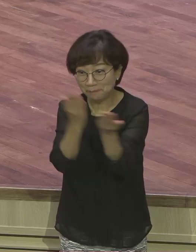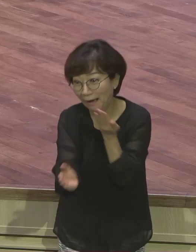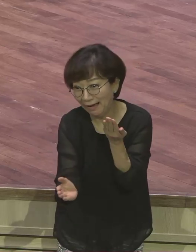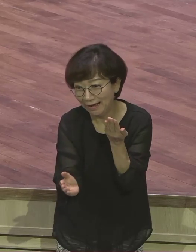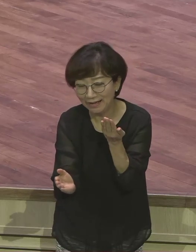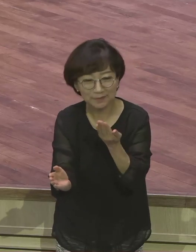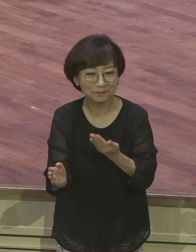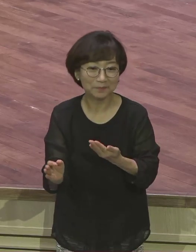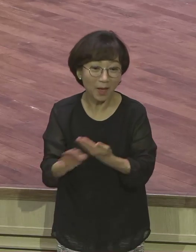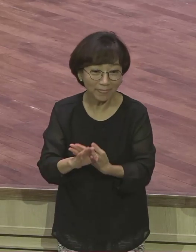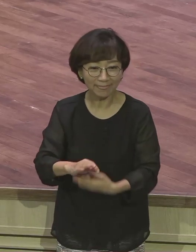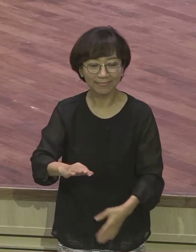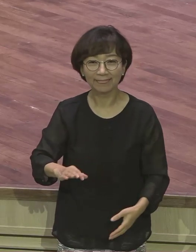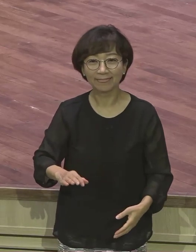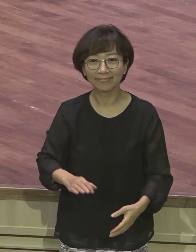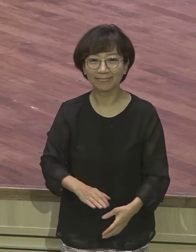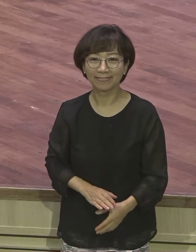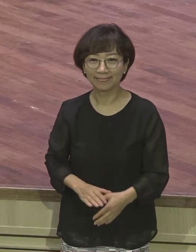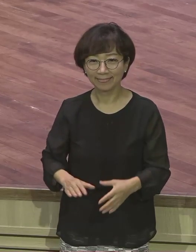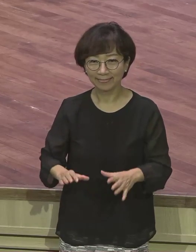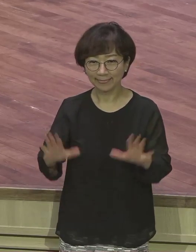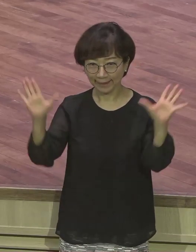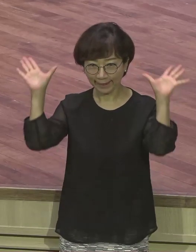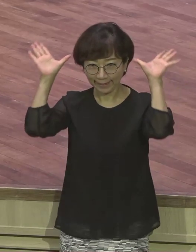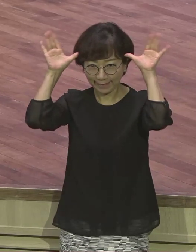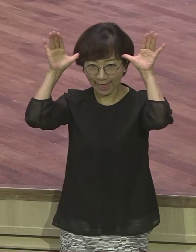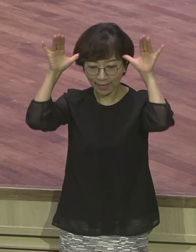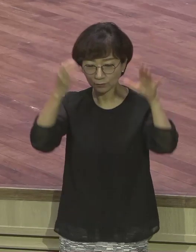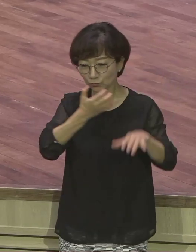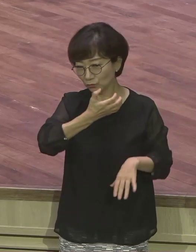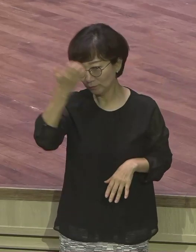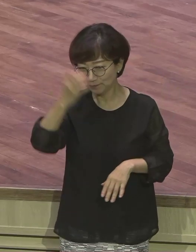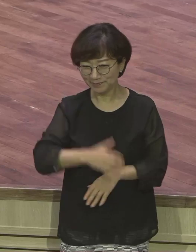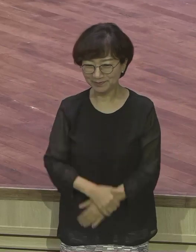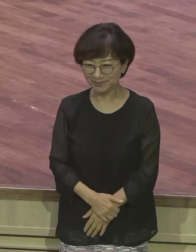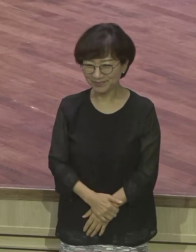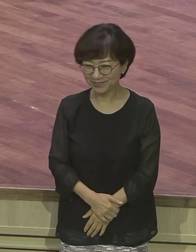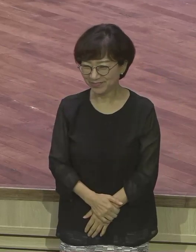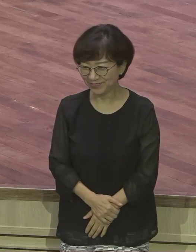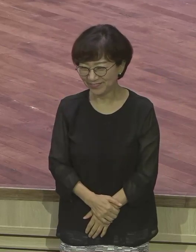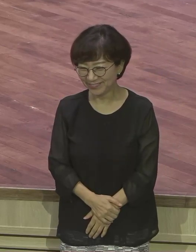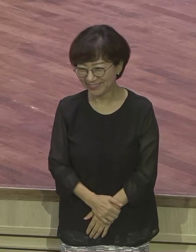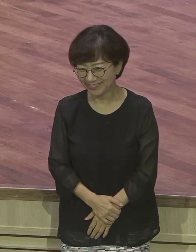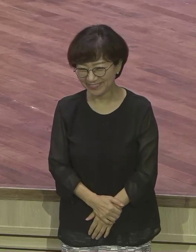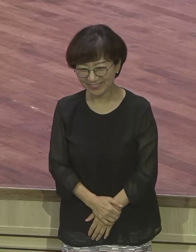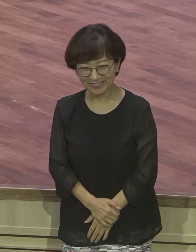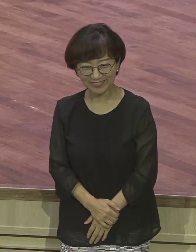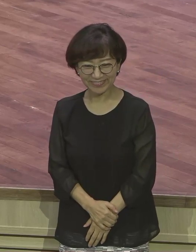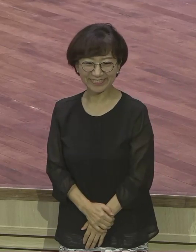그걸 뭐라 그러냐 견몽이라고 합니다. 견몽이 뭐냐 개꿈이요. 개꿈